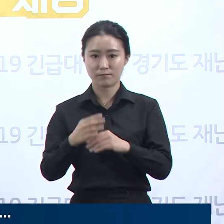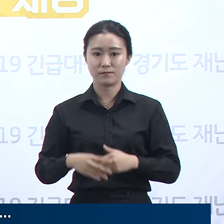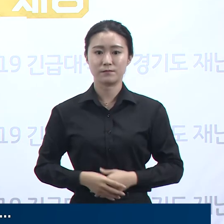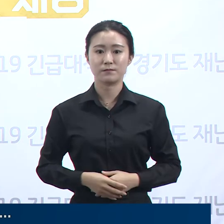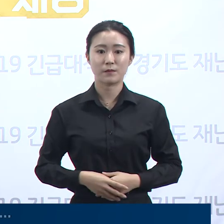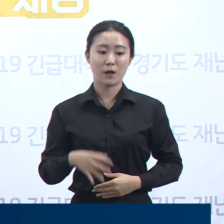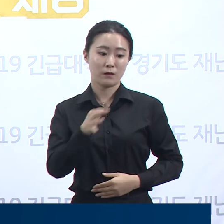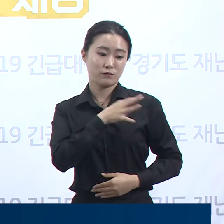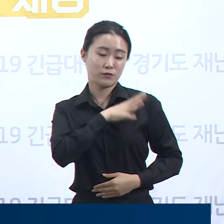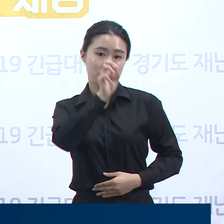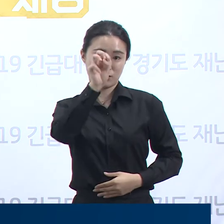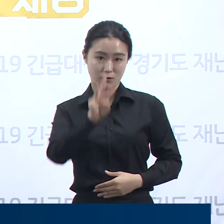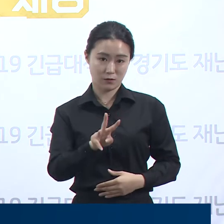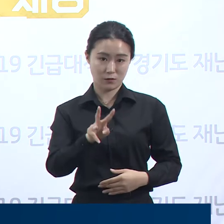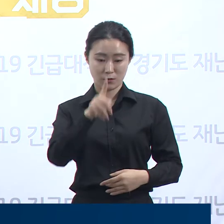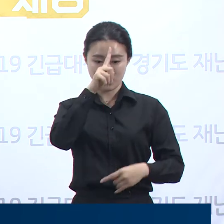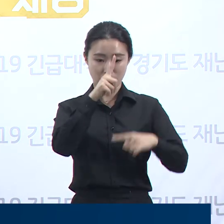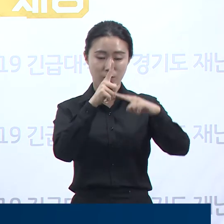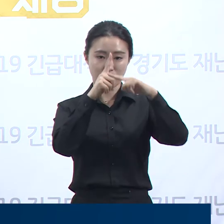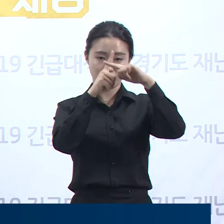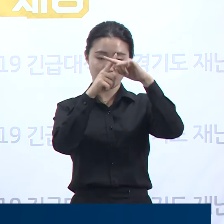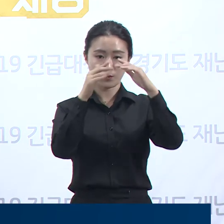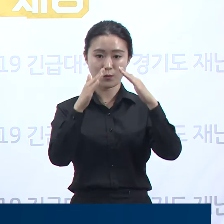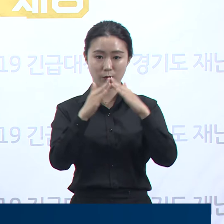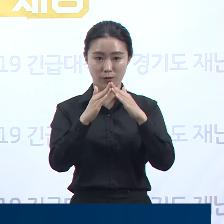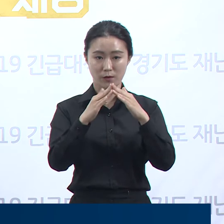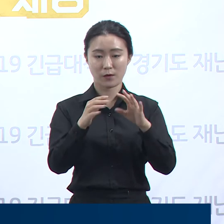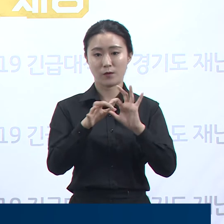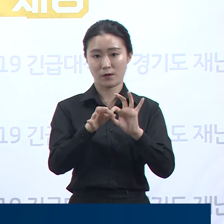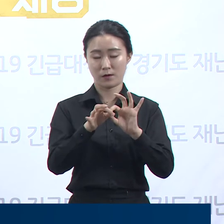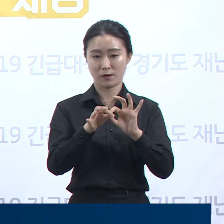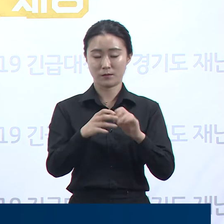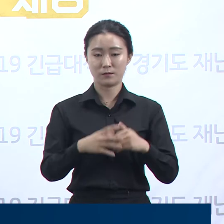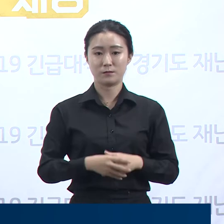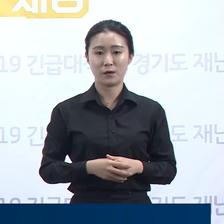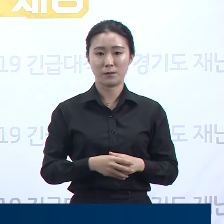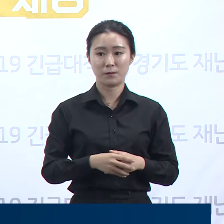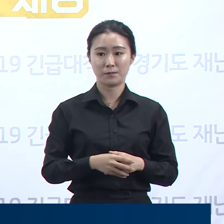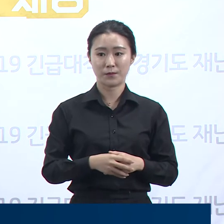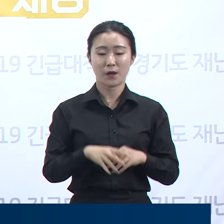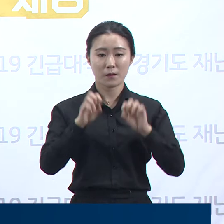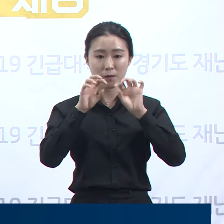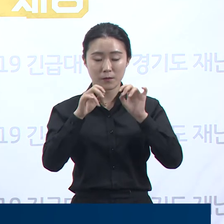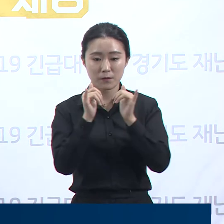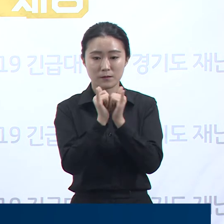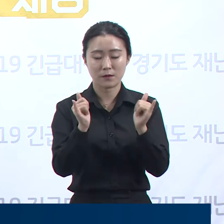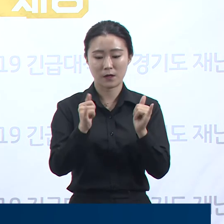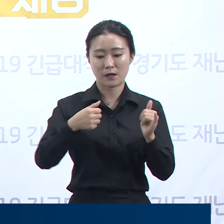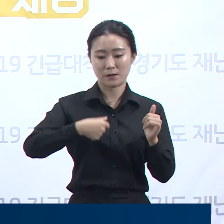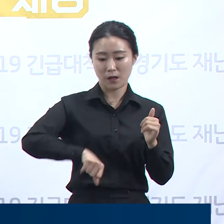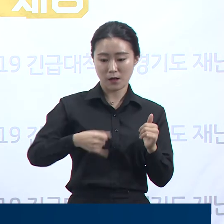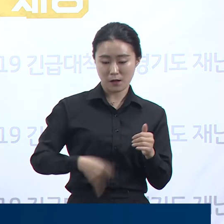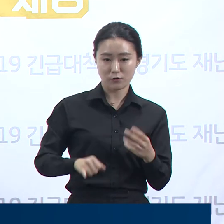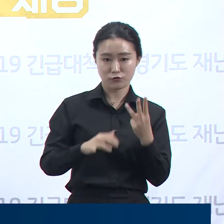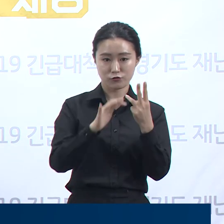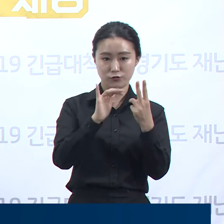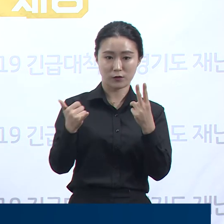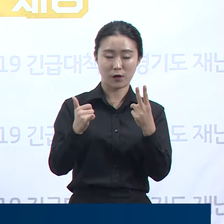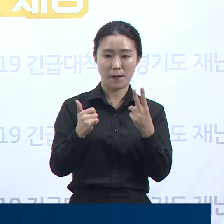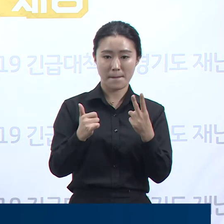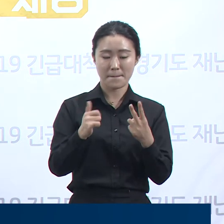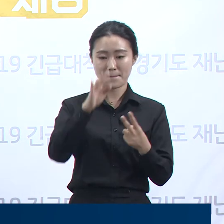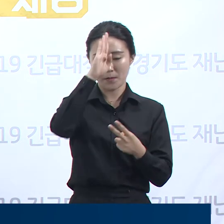관련 확진 상황입니다. 부천시 남부교회 전도사의 자녀 2명이 추가 확진되어 현재까지 누적 확진자는 총